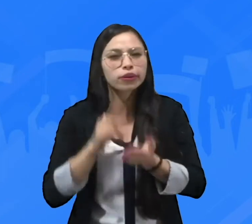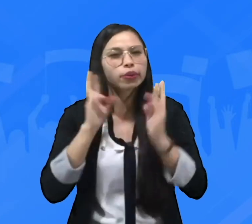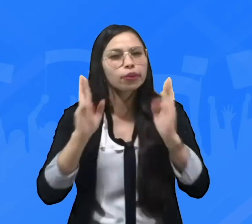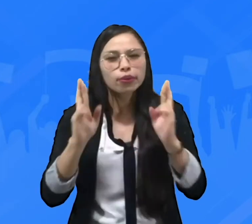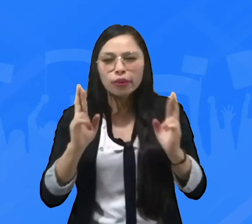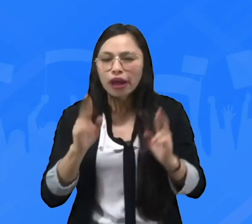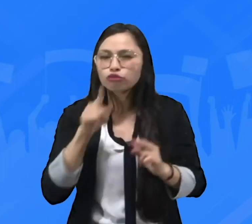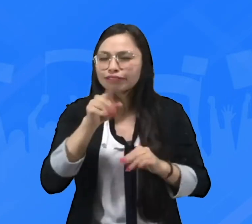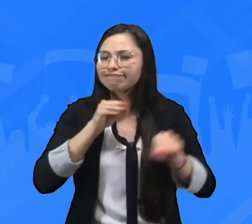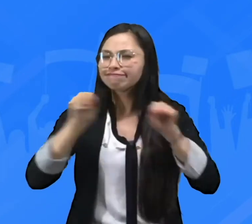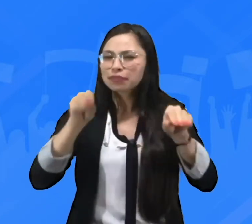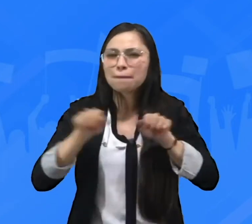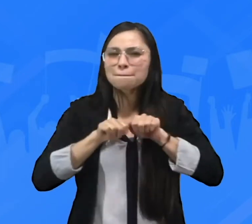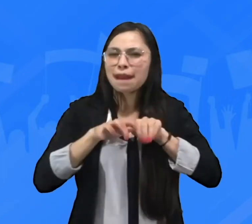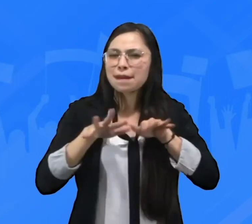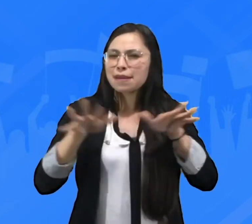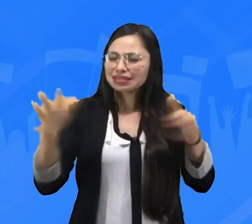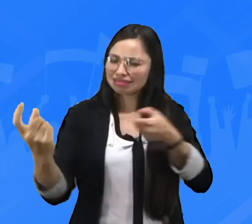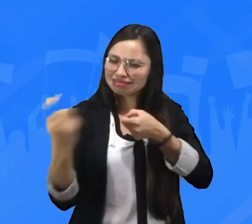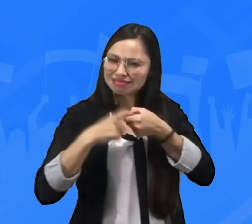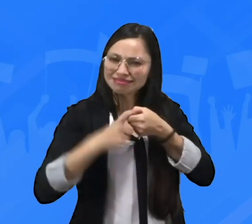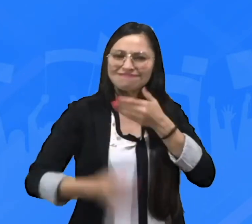información, que seamos muchos más registrados.